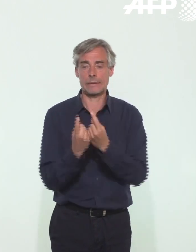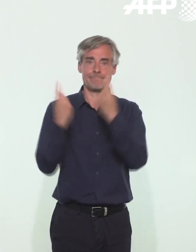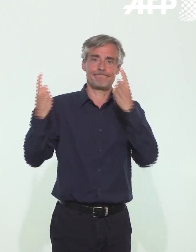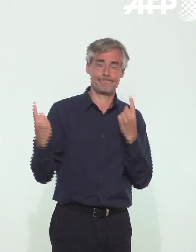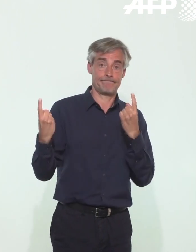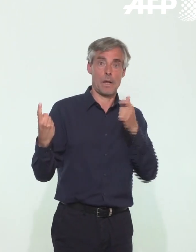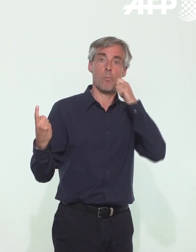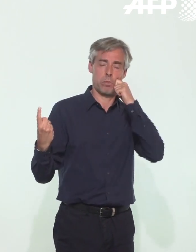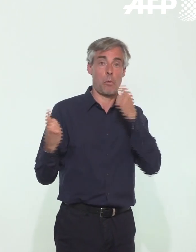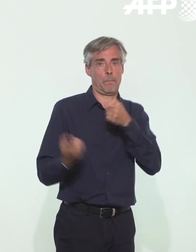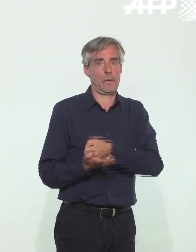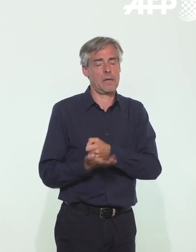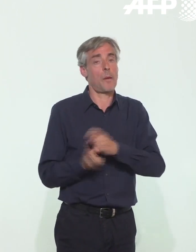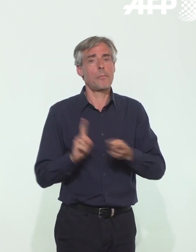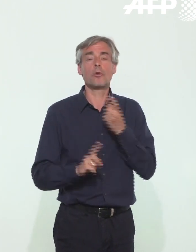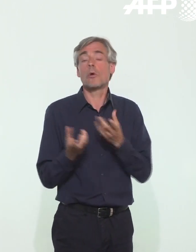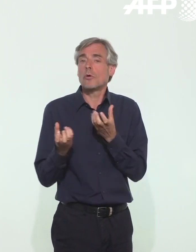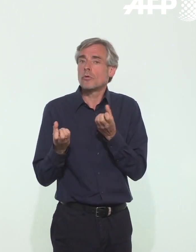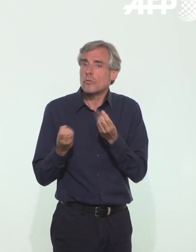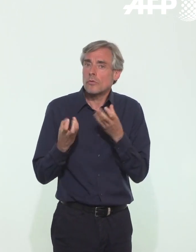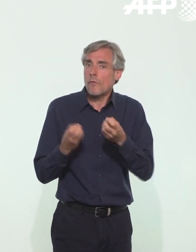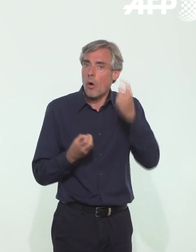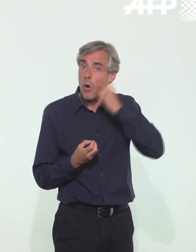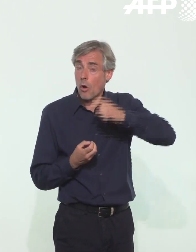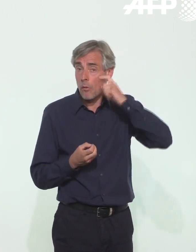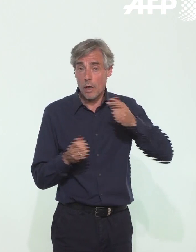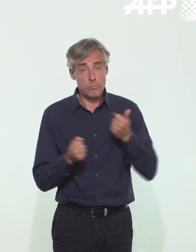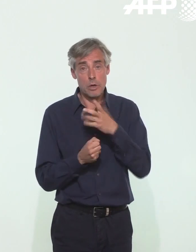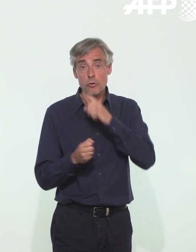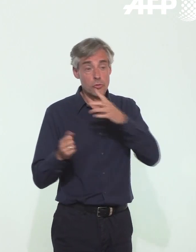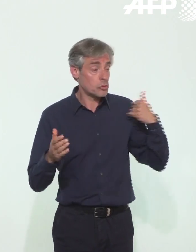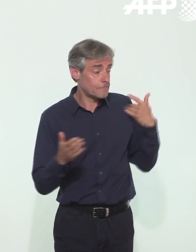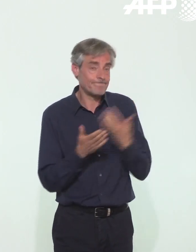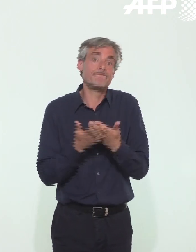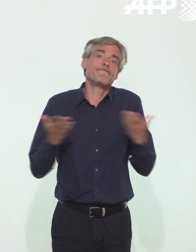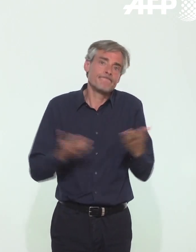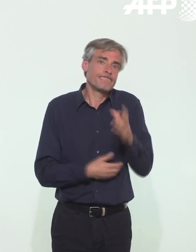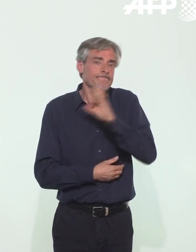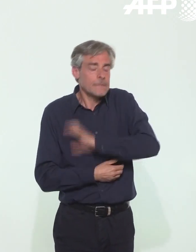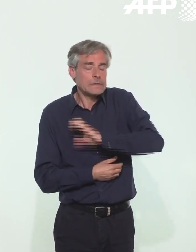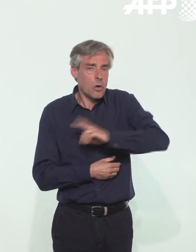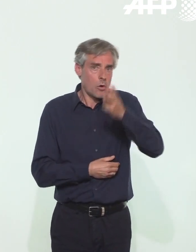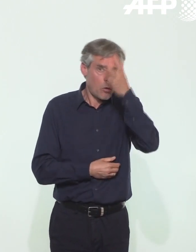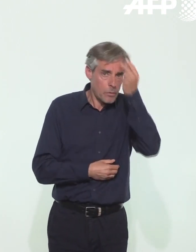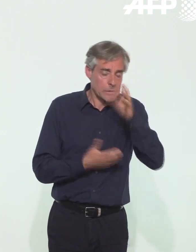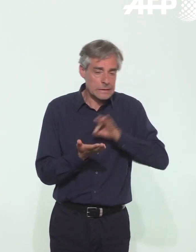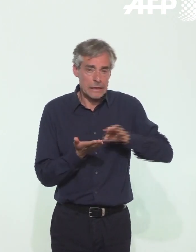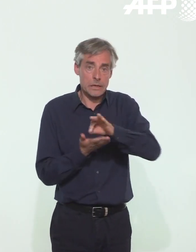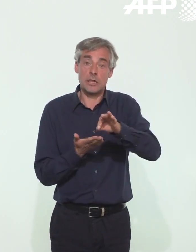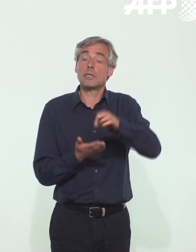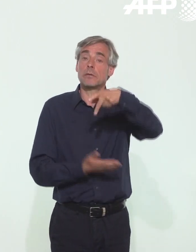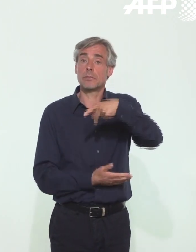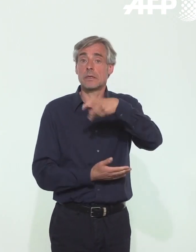minimale d'un mètre, vont probablement, là encore, comme ils le font depuis quelques jours, comprendre et endosser la stratégie de test,